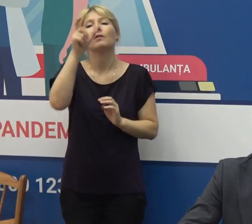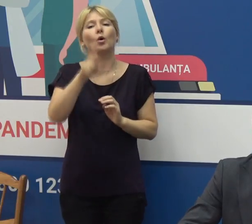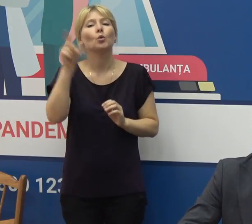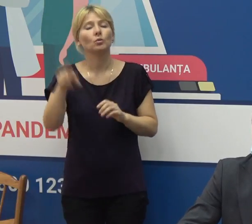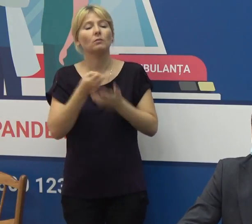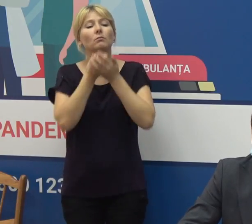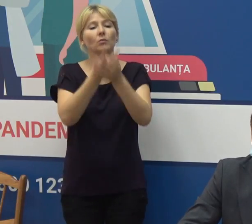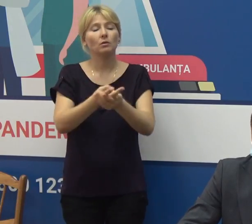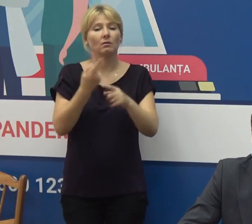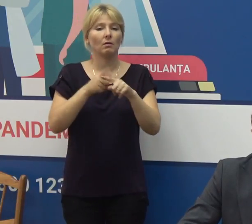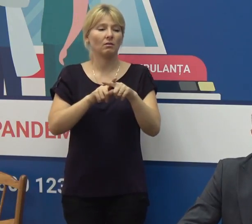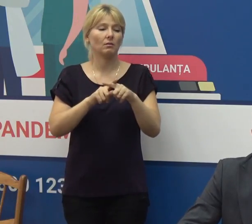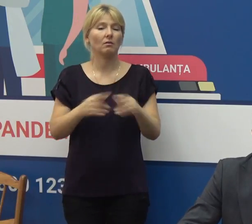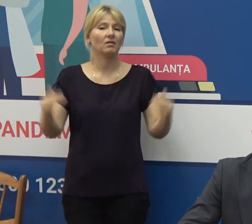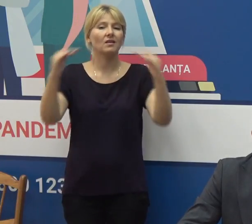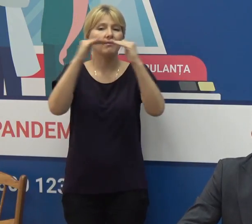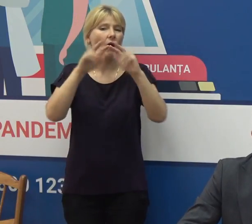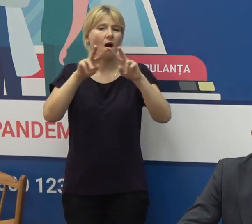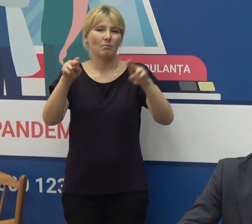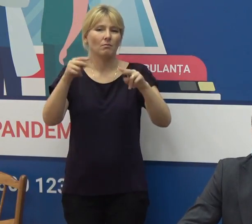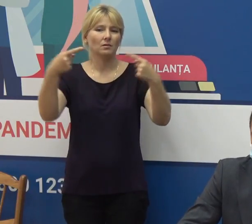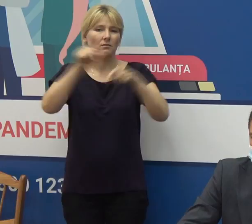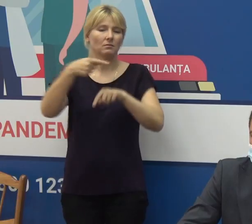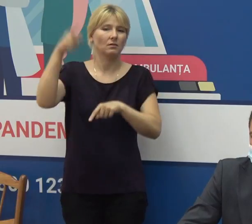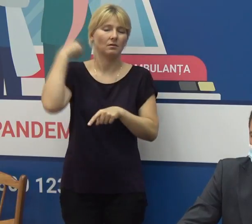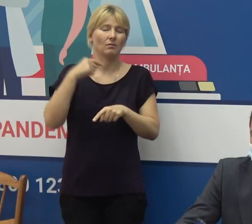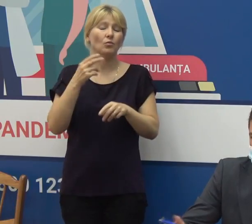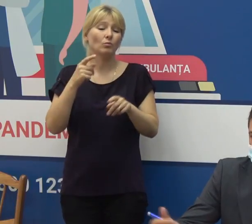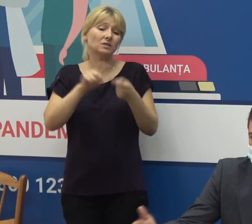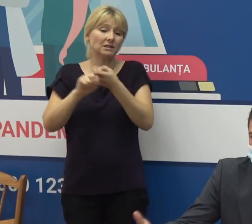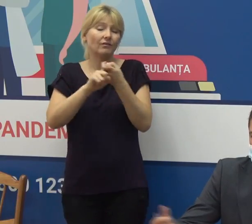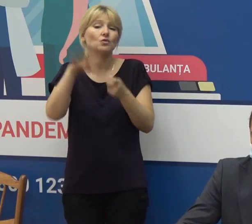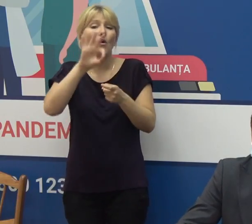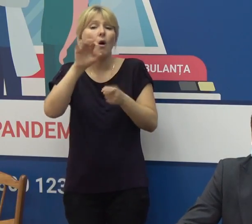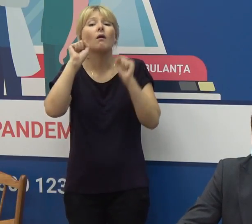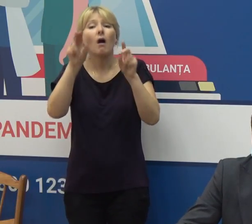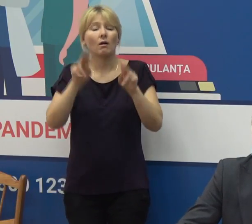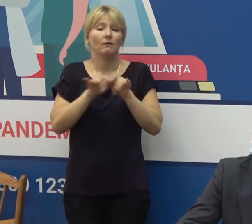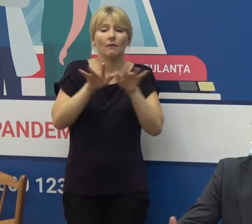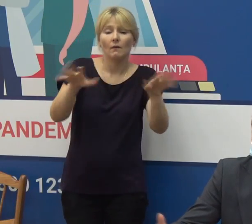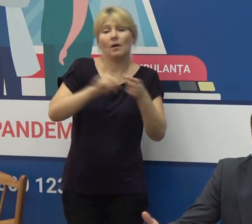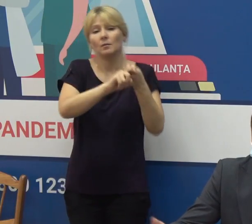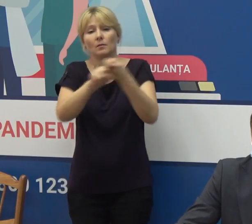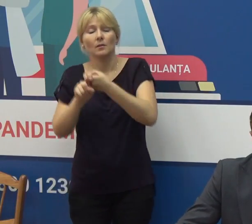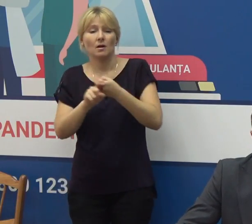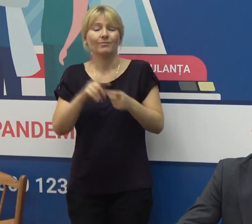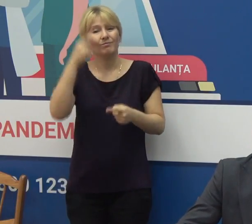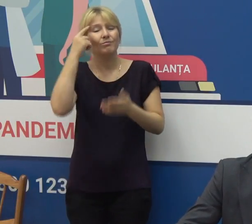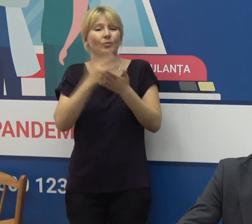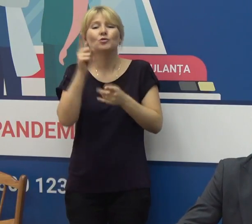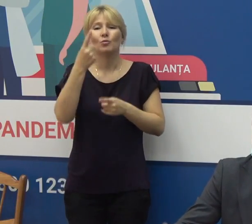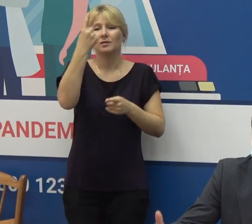pacienți spitalizați este la nivelul aceiași săptămâni în dependență de evoluție situației sigur că într-o zi două